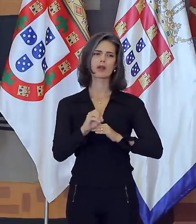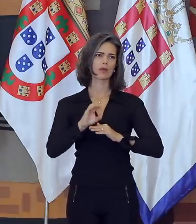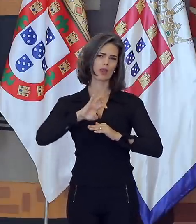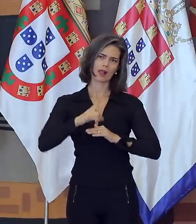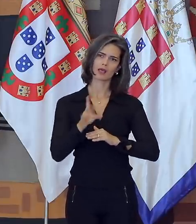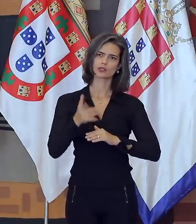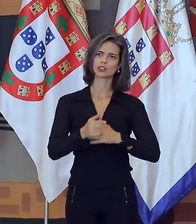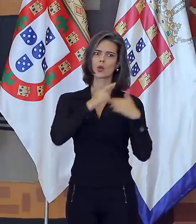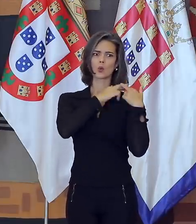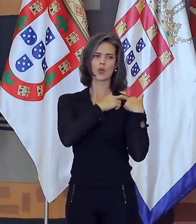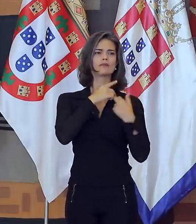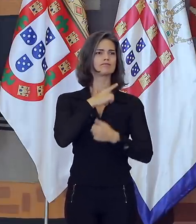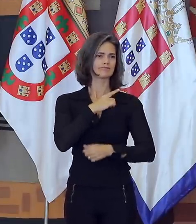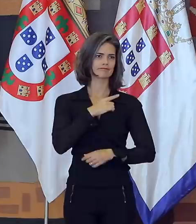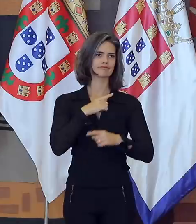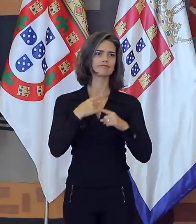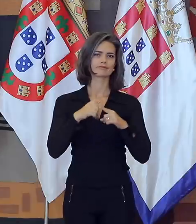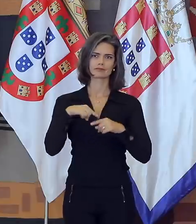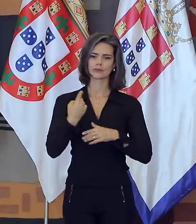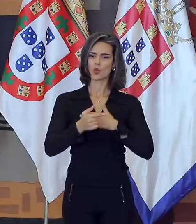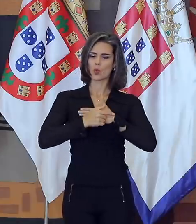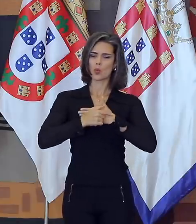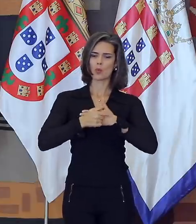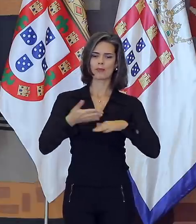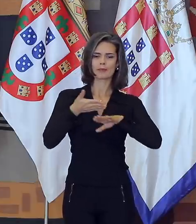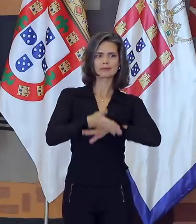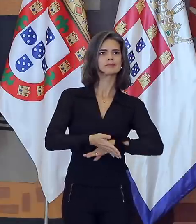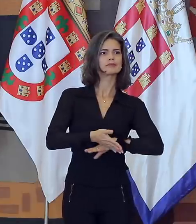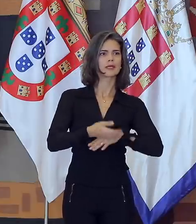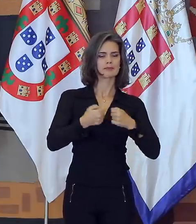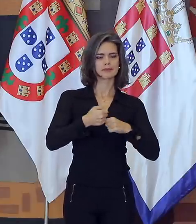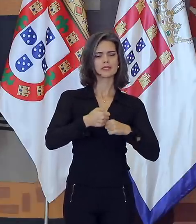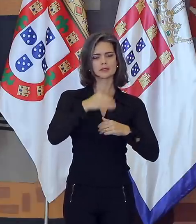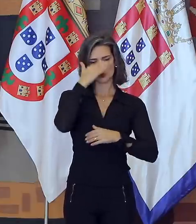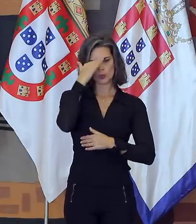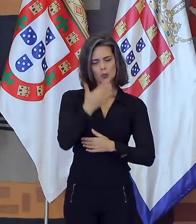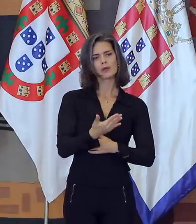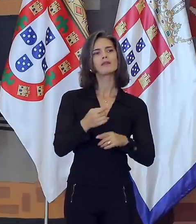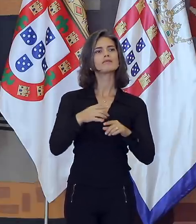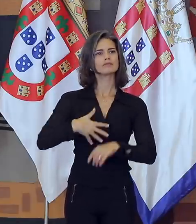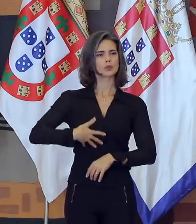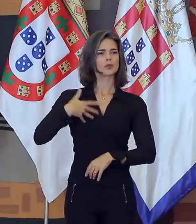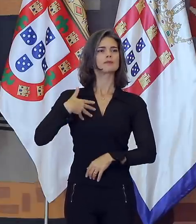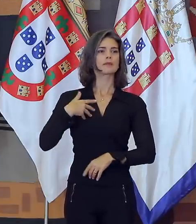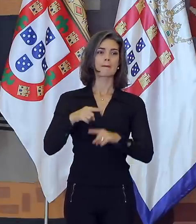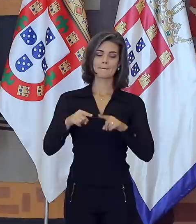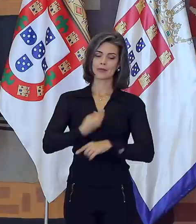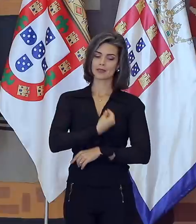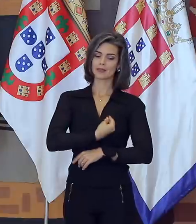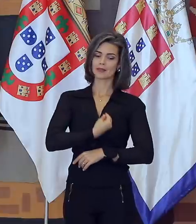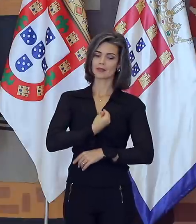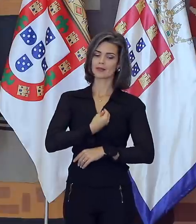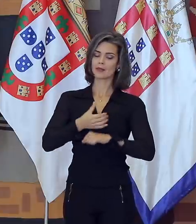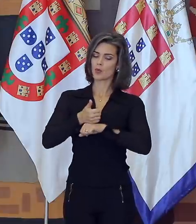responsabilidade, do legado que nós, uma vez que ingressamos aqui, precisamos honrar, mas também do fato de que, ao longo da carreira, como